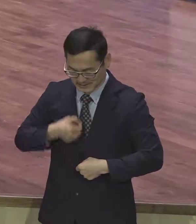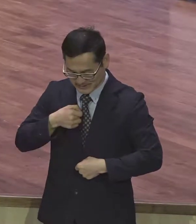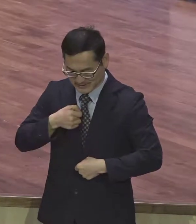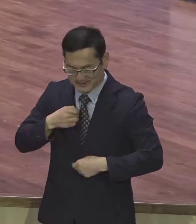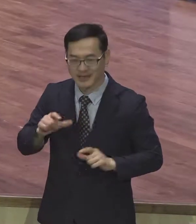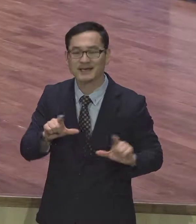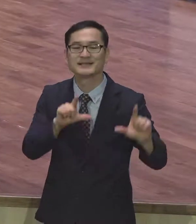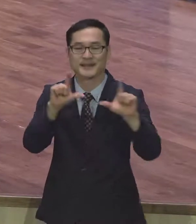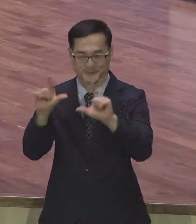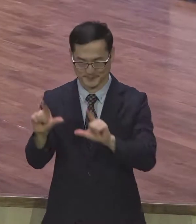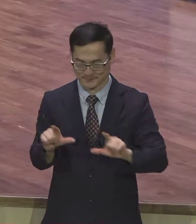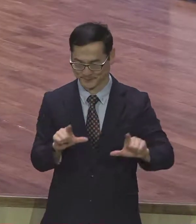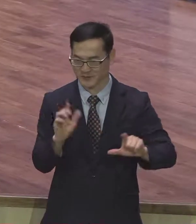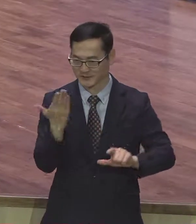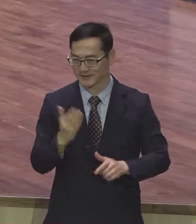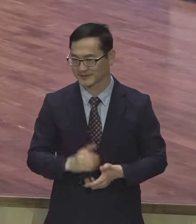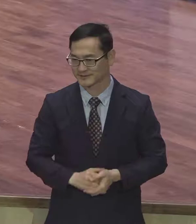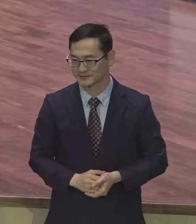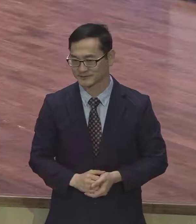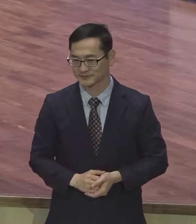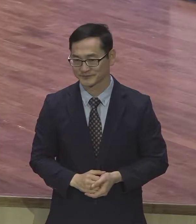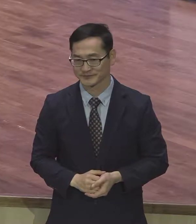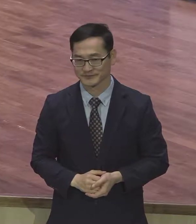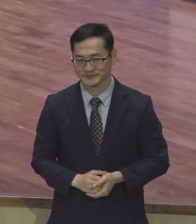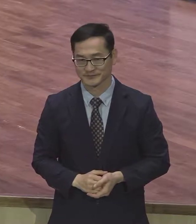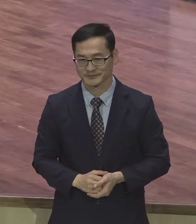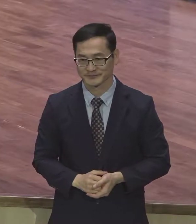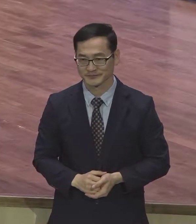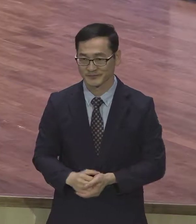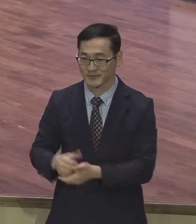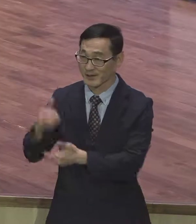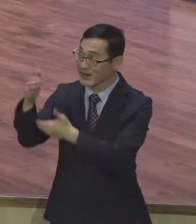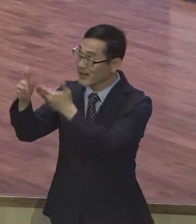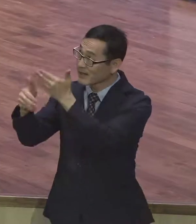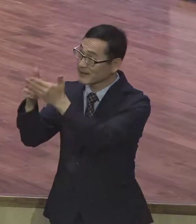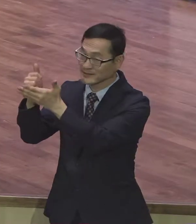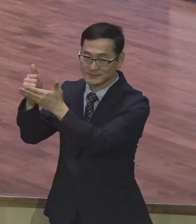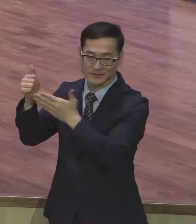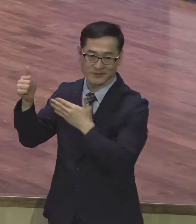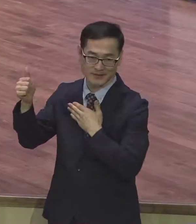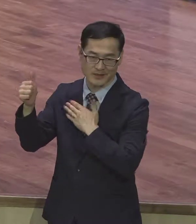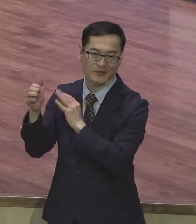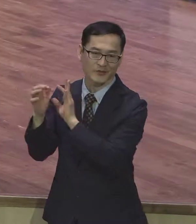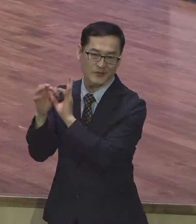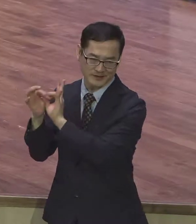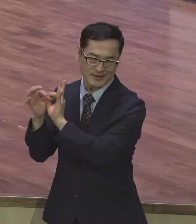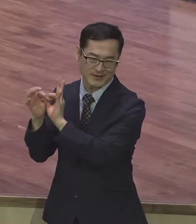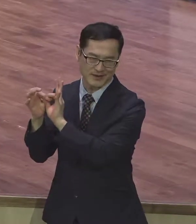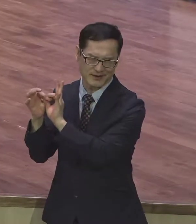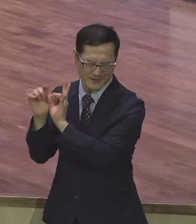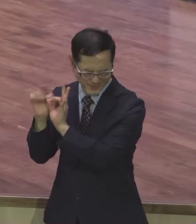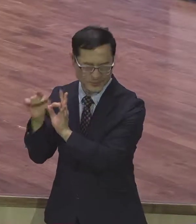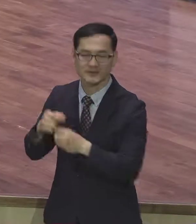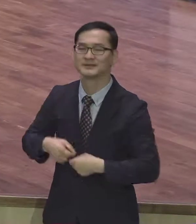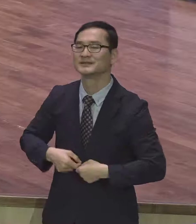의로운 삶이에요. 하나님과 나와의 바른 관계 이게 의입니다. 두 번째 하나님의 나라는